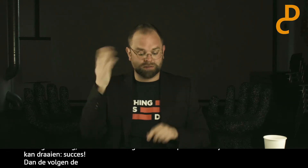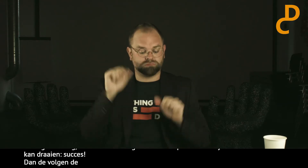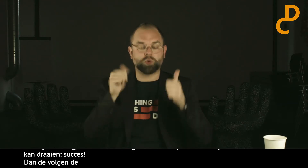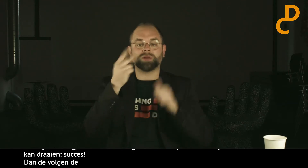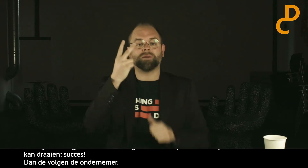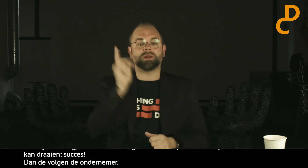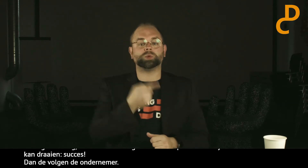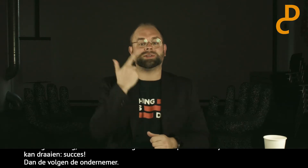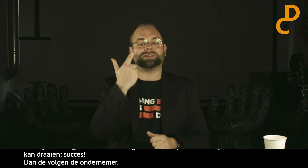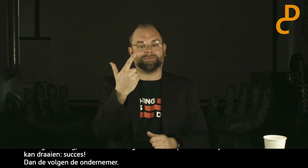Ewout Hetema.